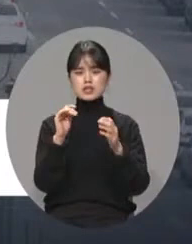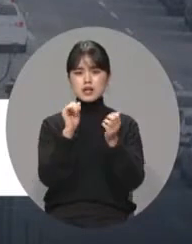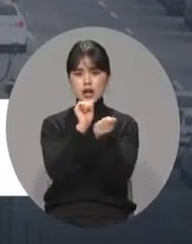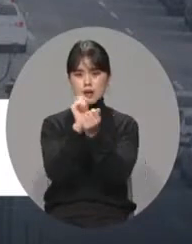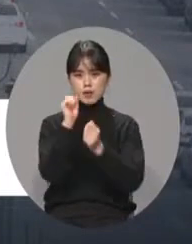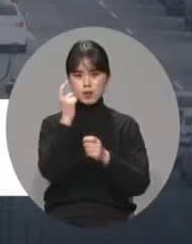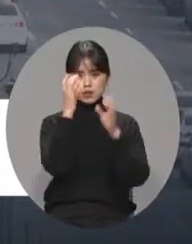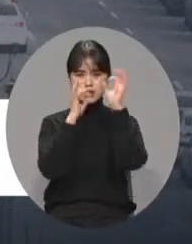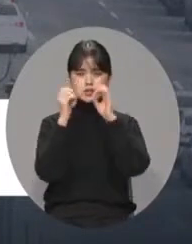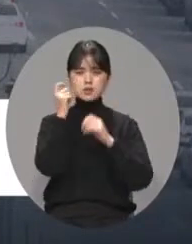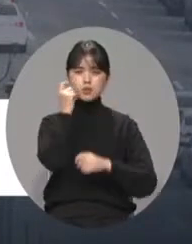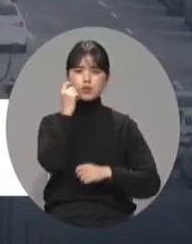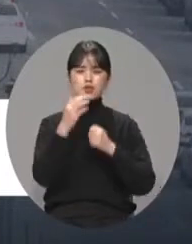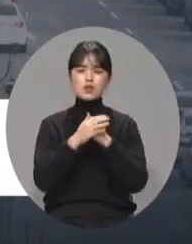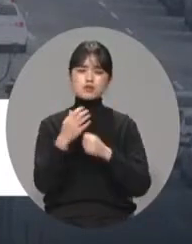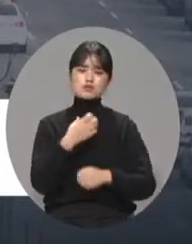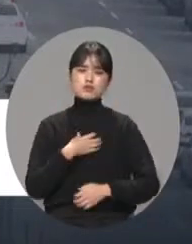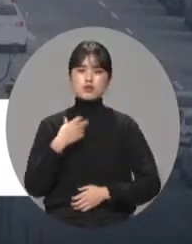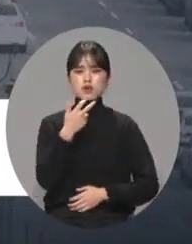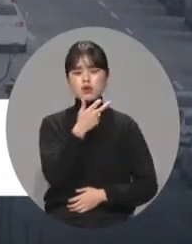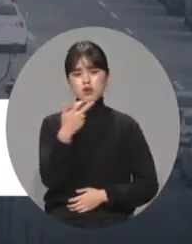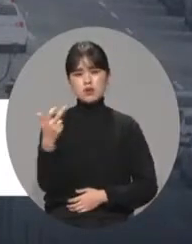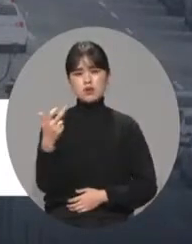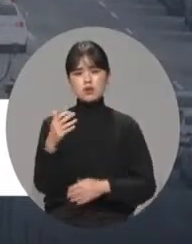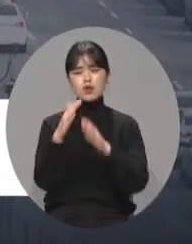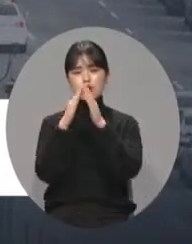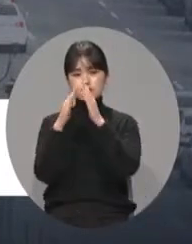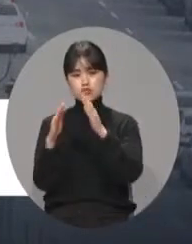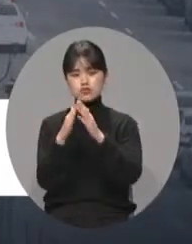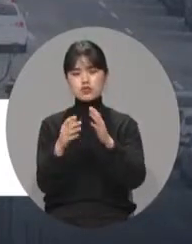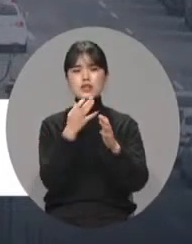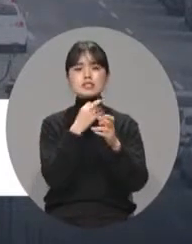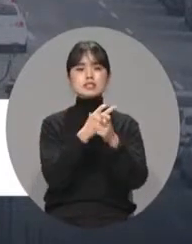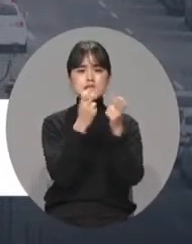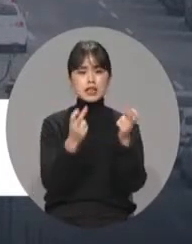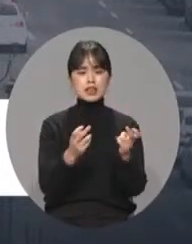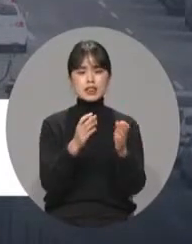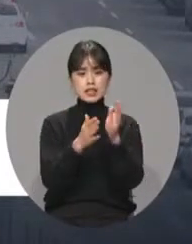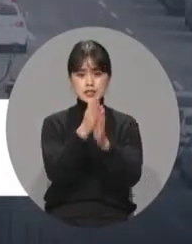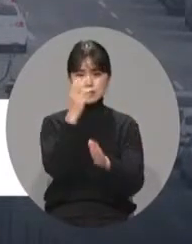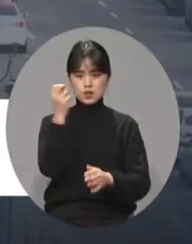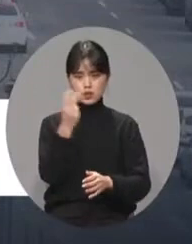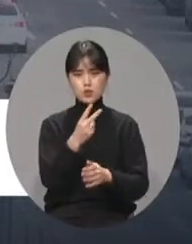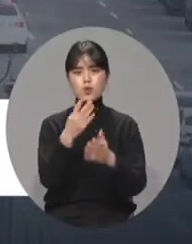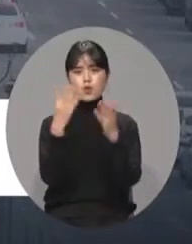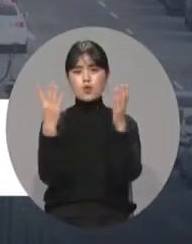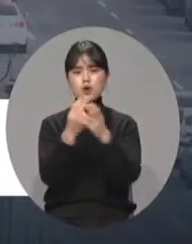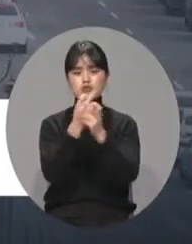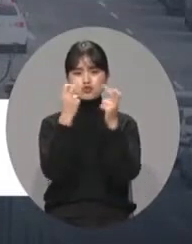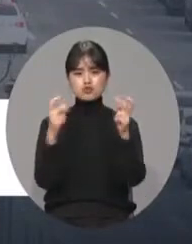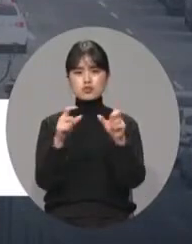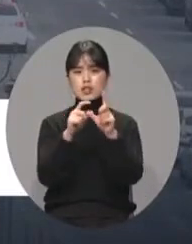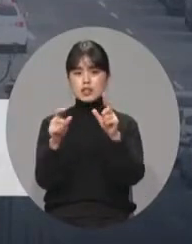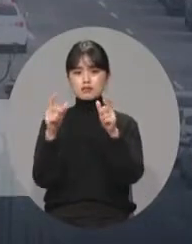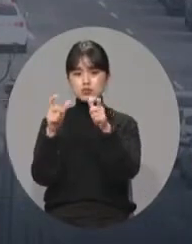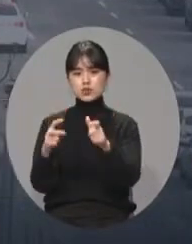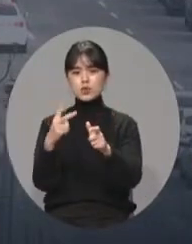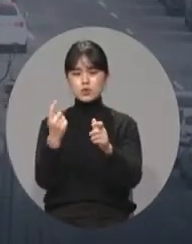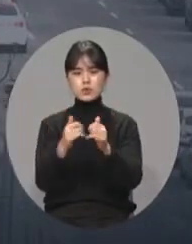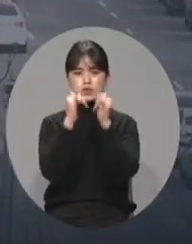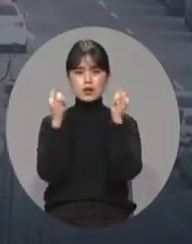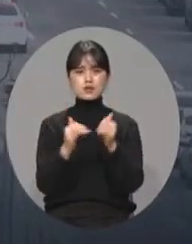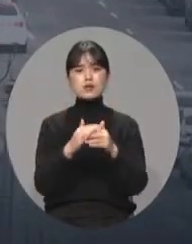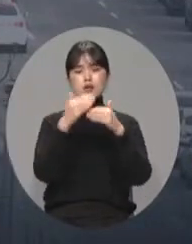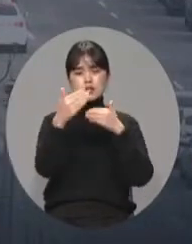우려가 커지는 상황입니다. 이에 따라 전주와 익산 등 거점 도시에 이어 완주군 일부 지역도 사회적 거리 두기를